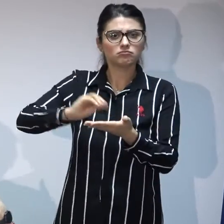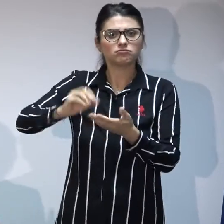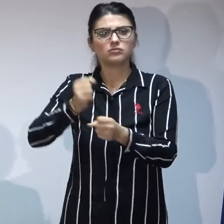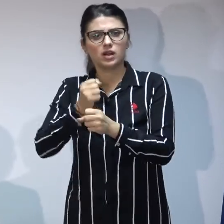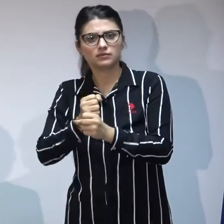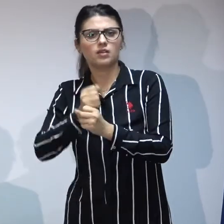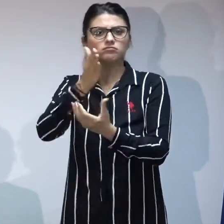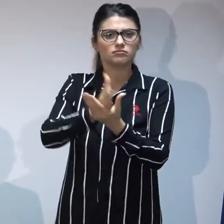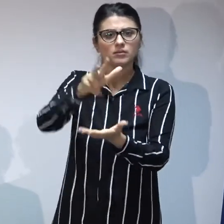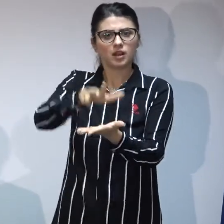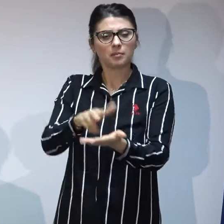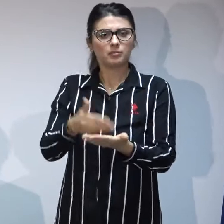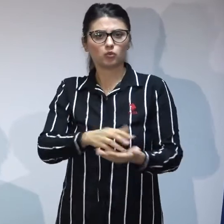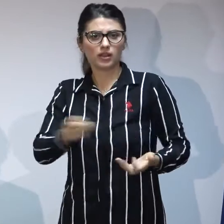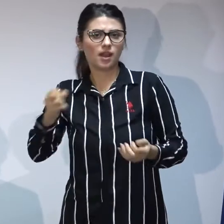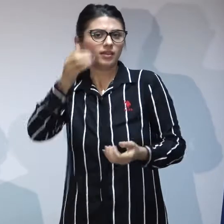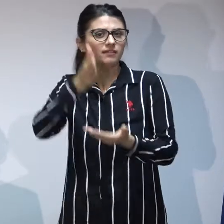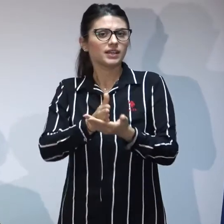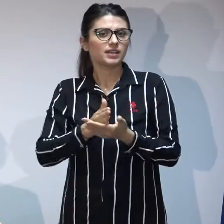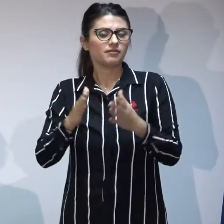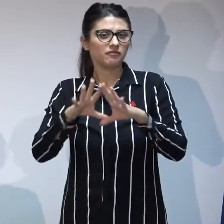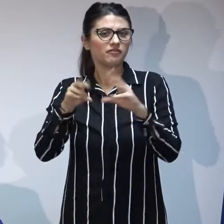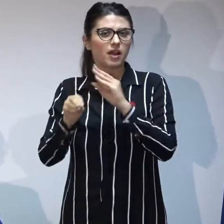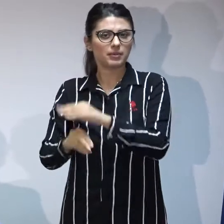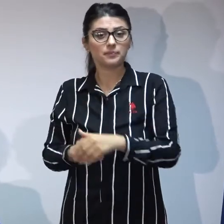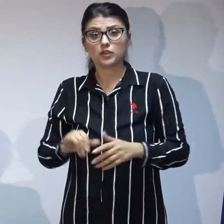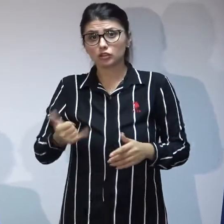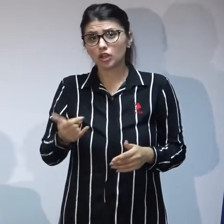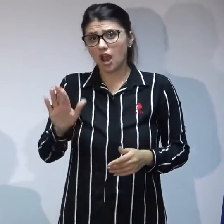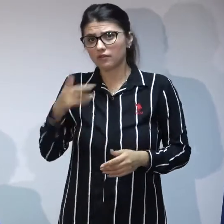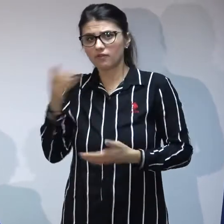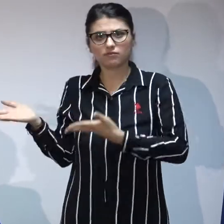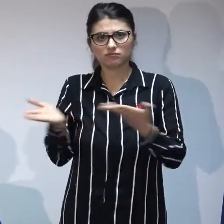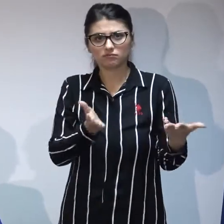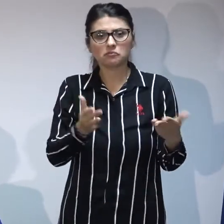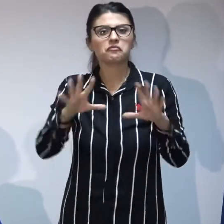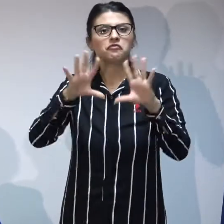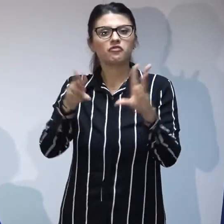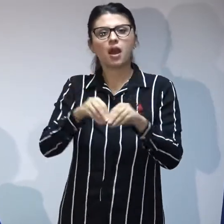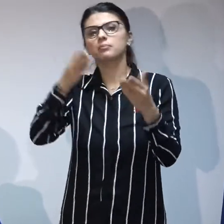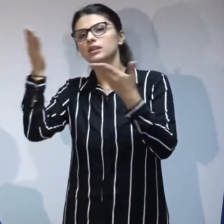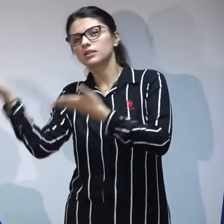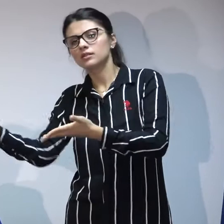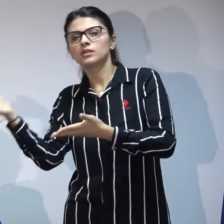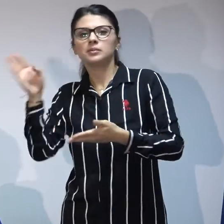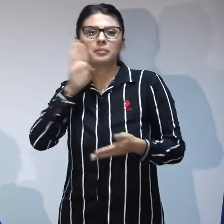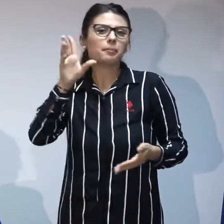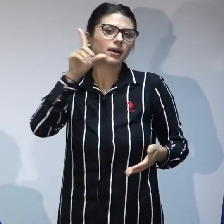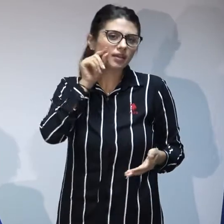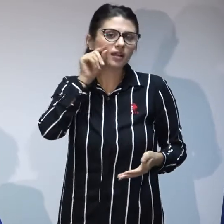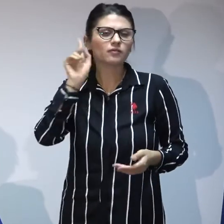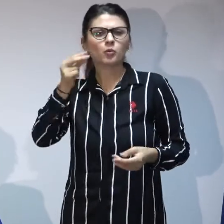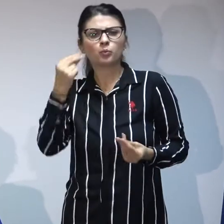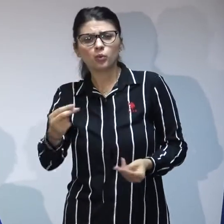aduc în fața dumneavoastră niște oameni care au trecut printr-o astfel de procedură cu bunele și cu relele